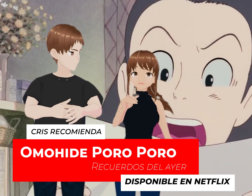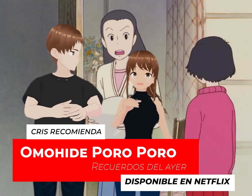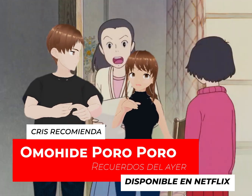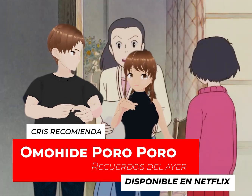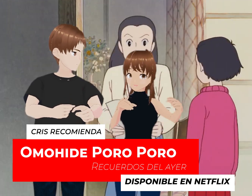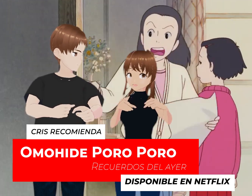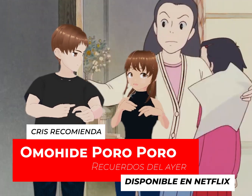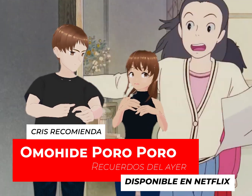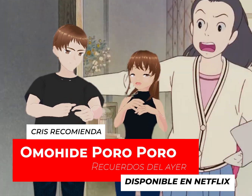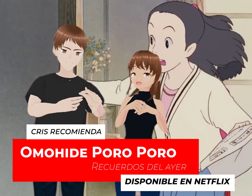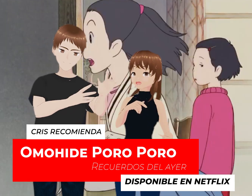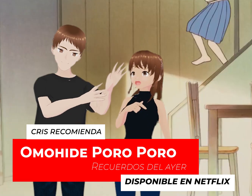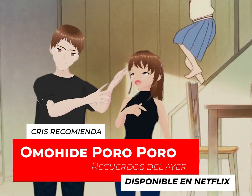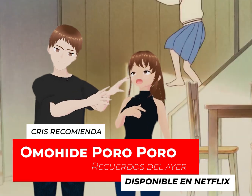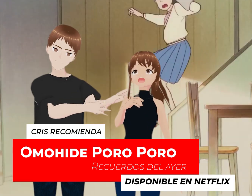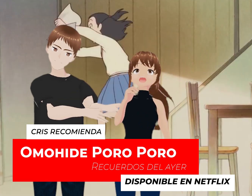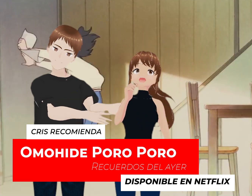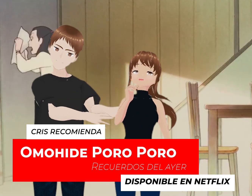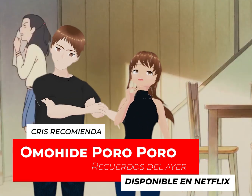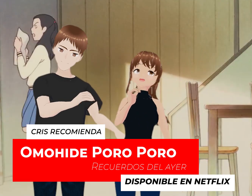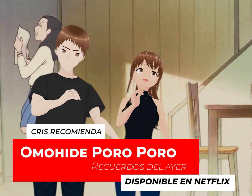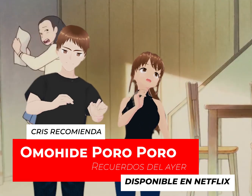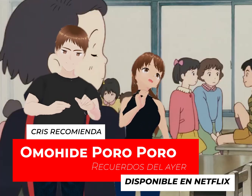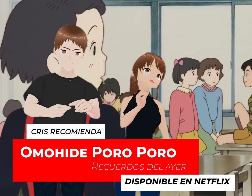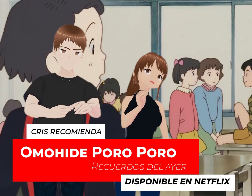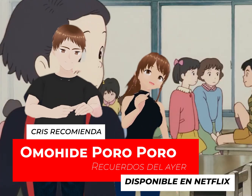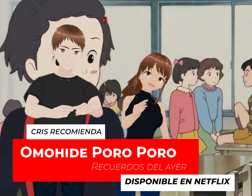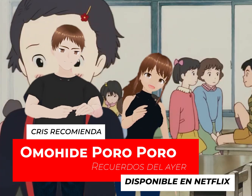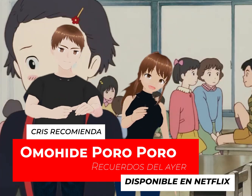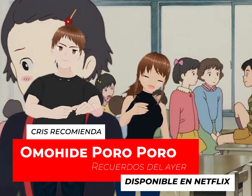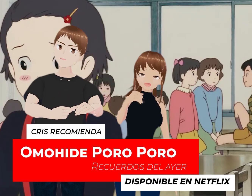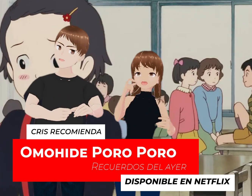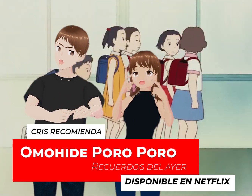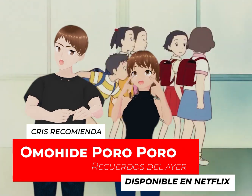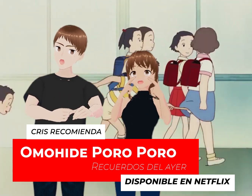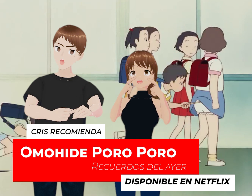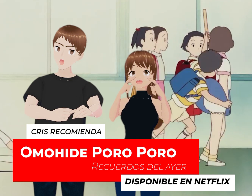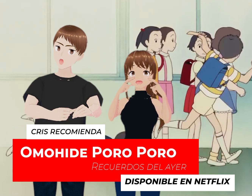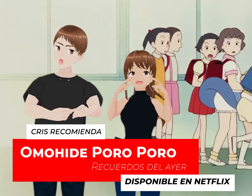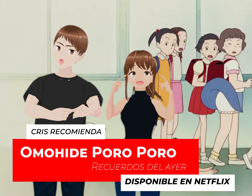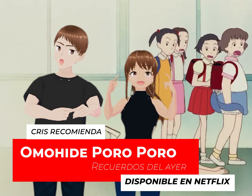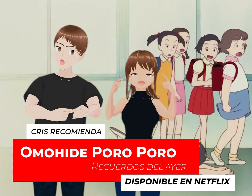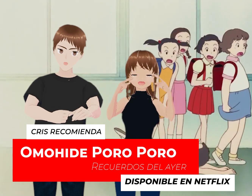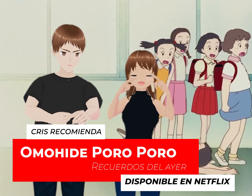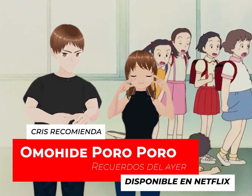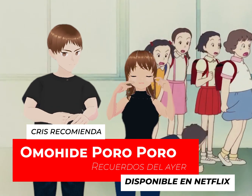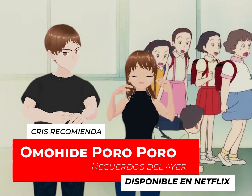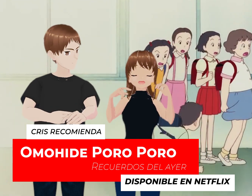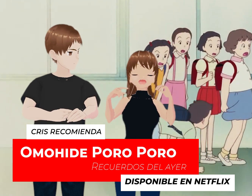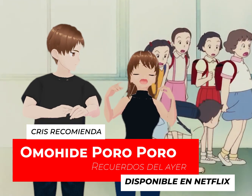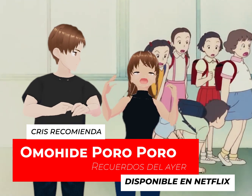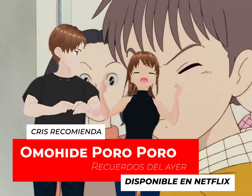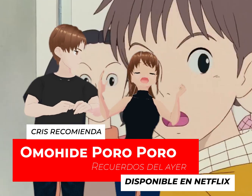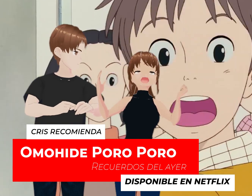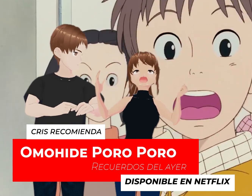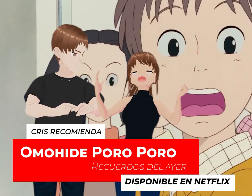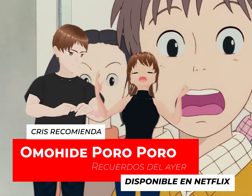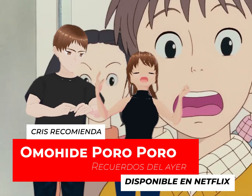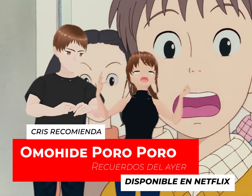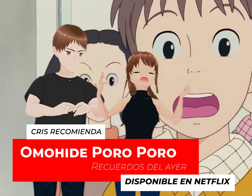donde están pasando Los créditos finales Es preciosa Así Ojo candy candy Que no puedo hacer